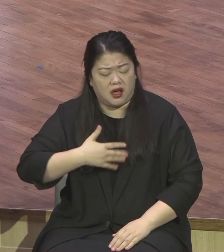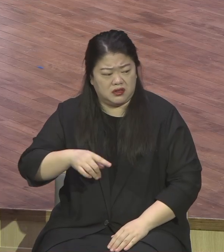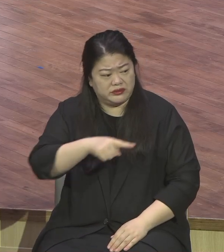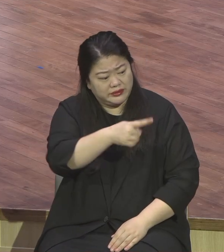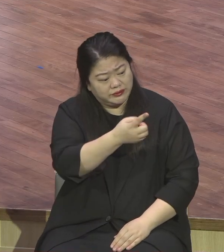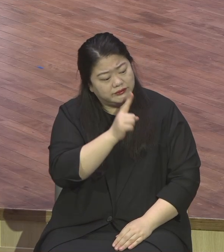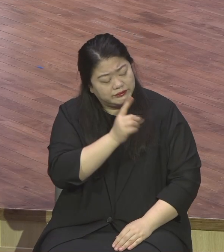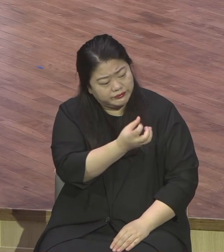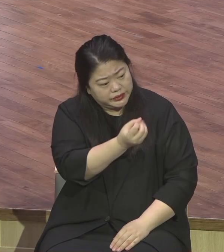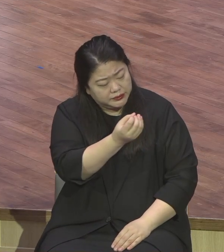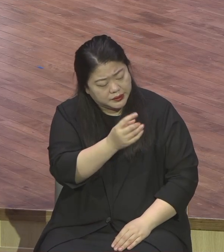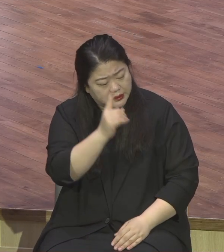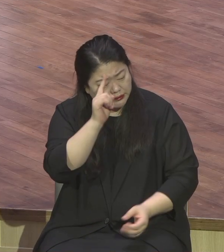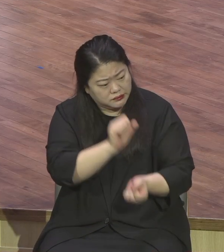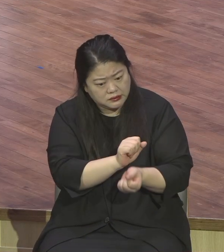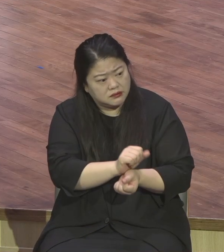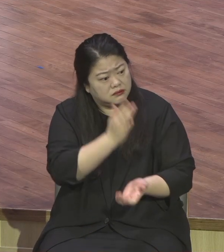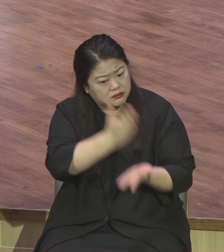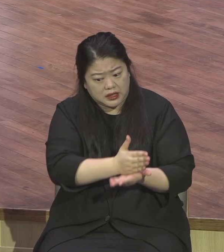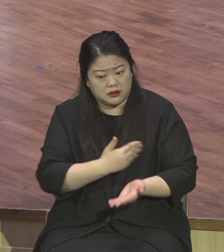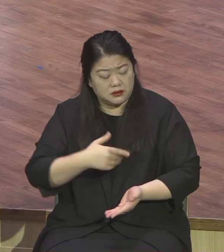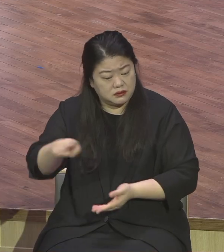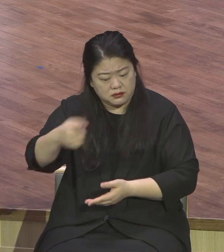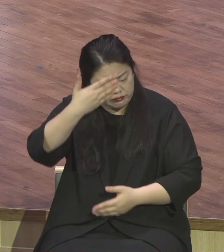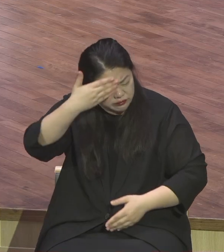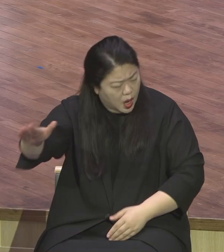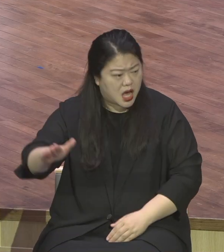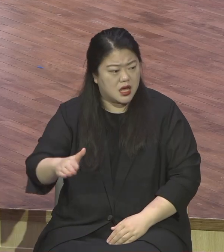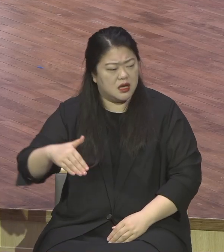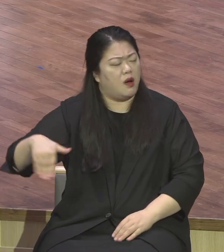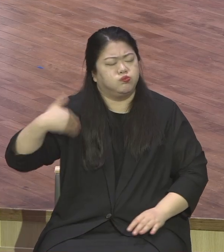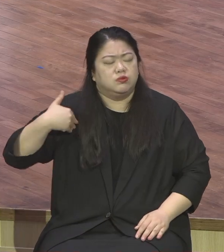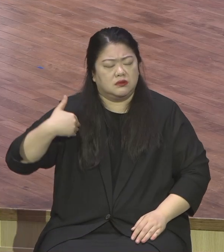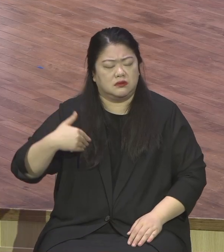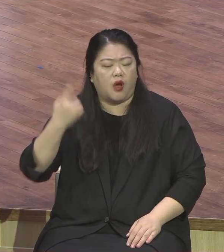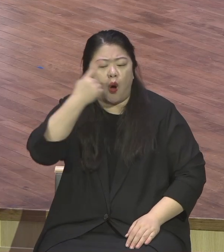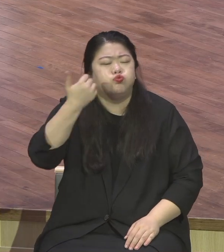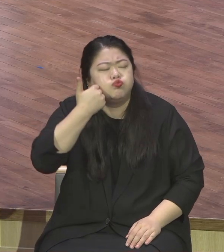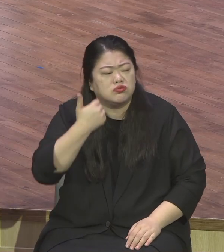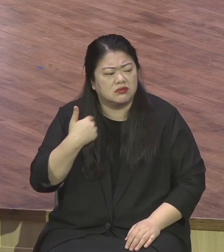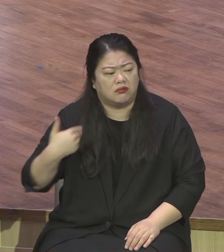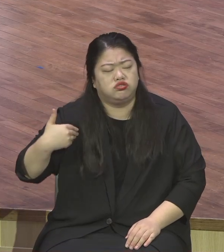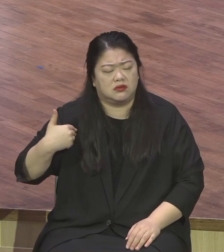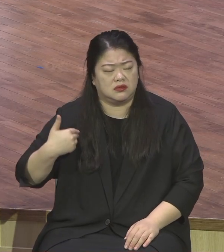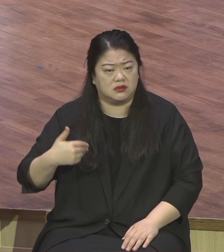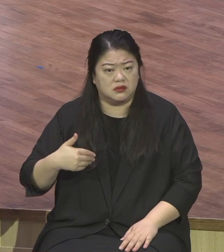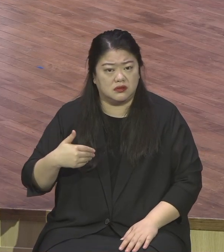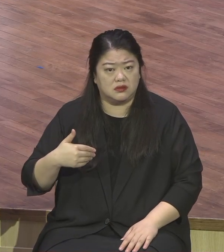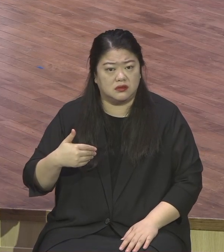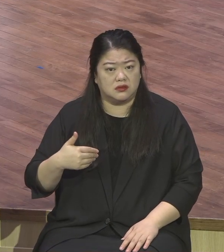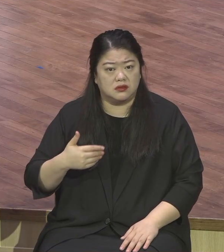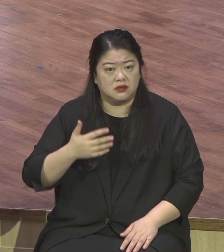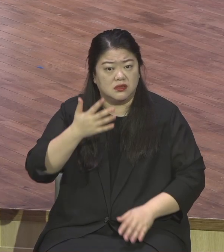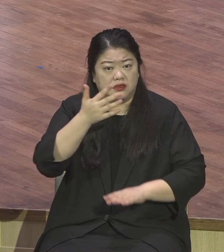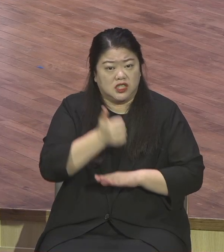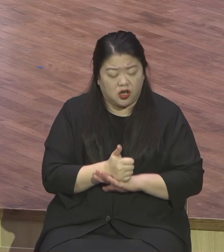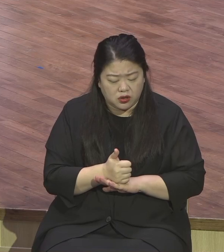예수님께서 닭 울기 전에 세 번 너가 나를 부인하니라. 말씀이 그대로